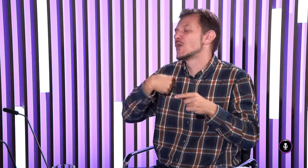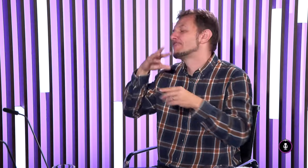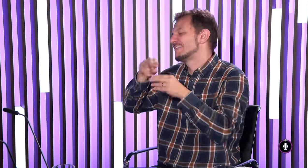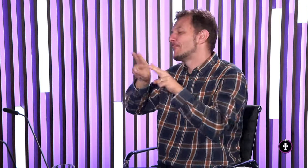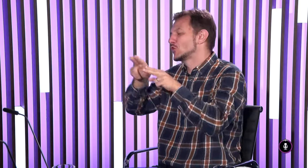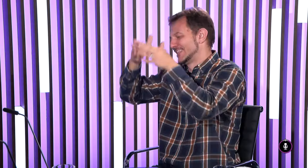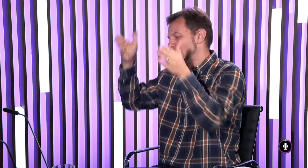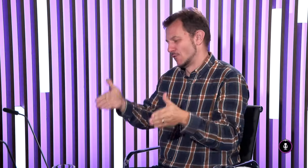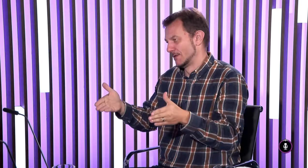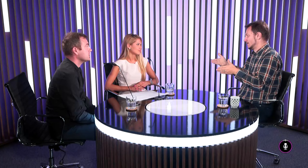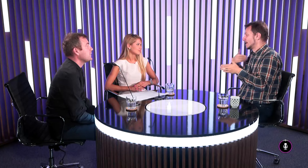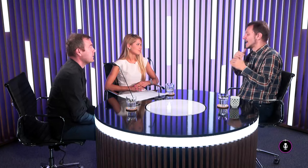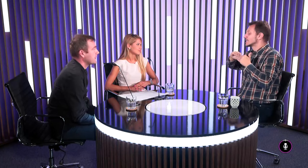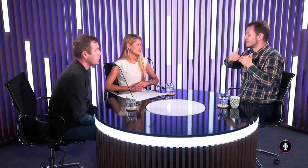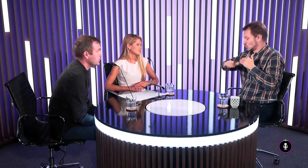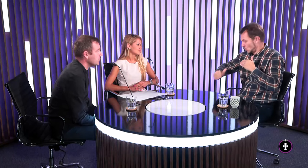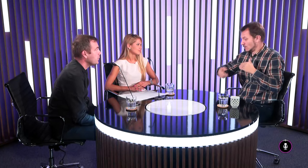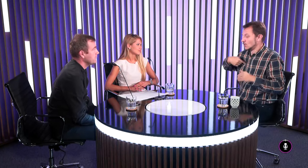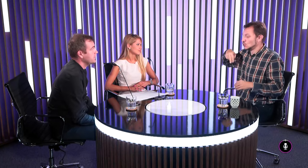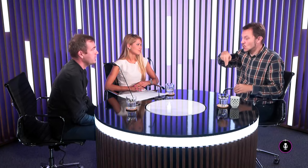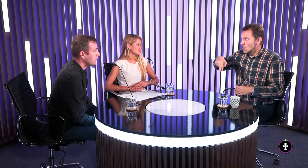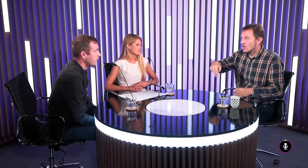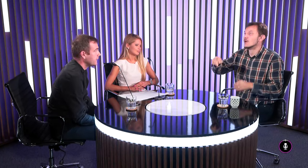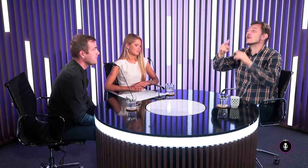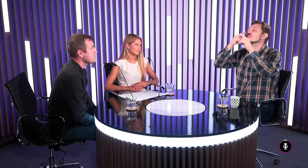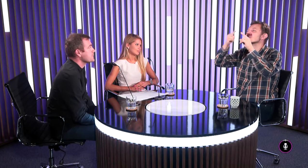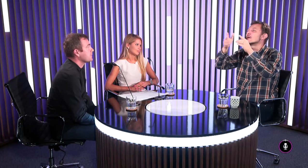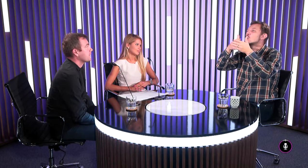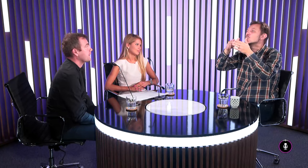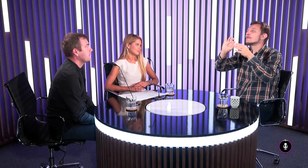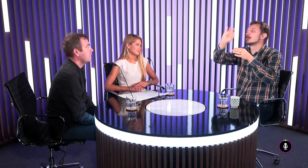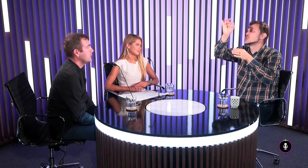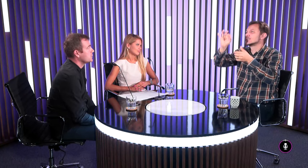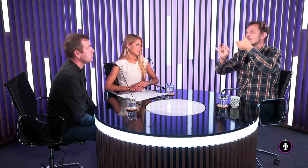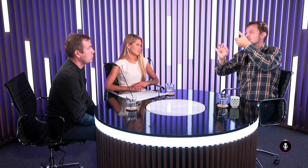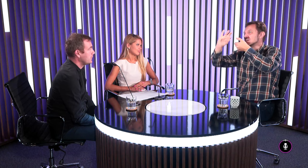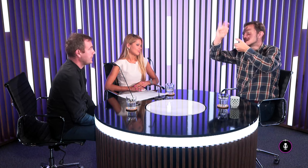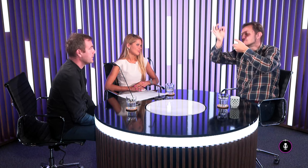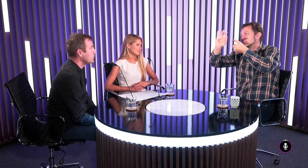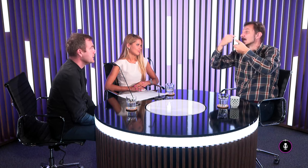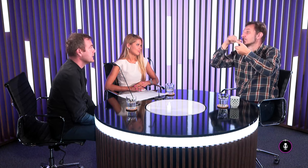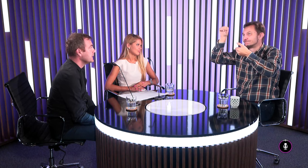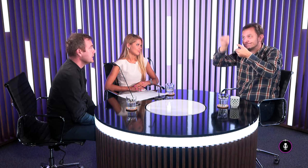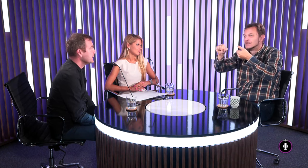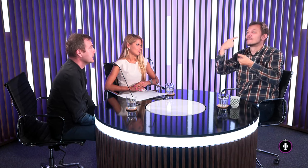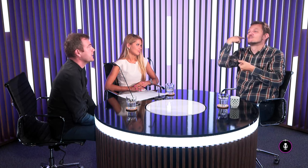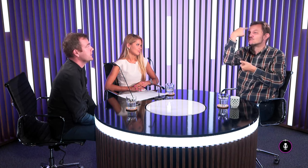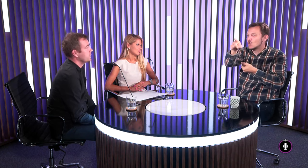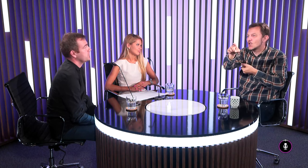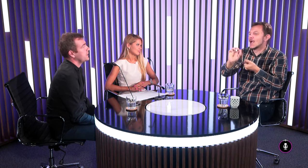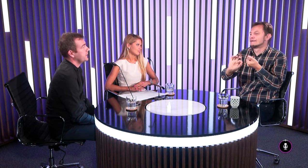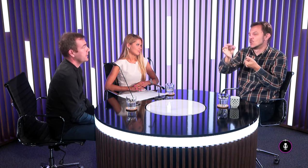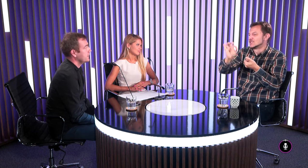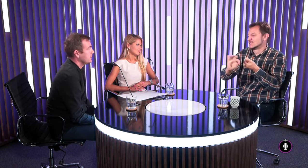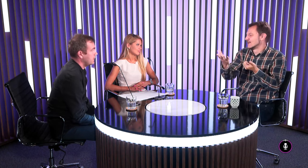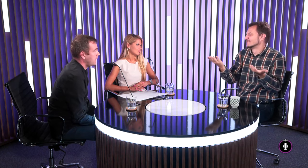a idem napríklad keď ja mám napríklad rodinný dom ideme dole a teraz kontrolujem napríklad poistky keď sa